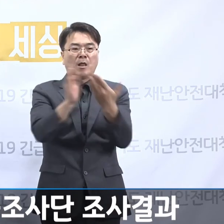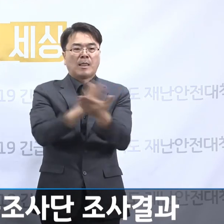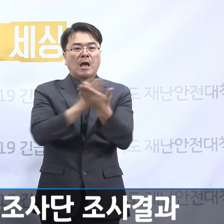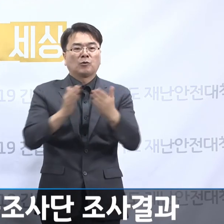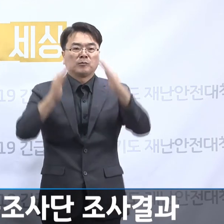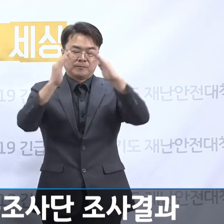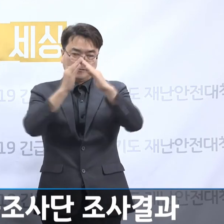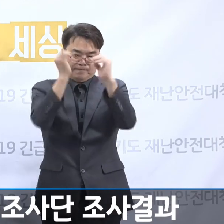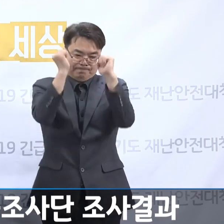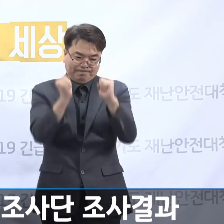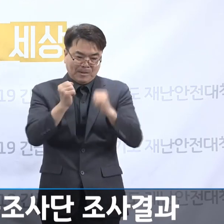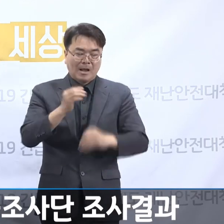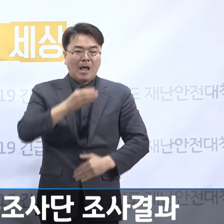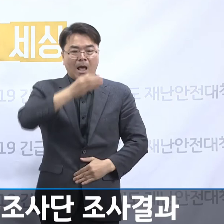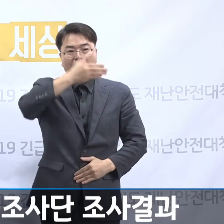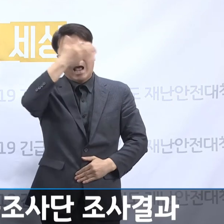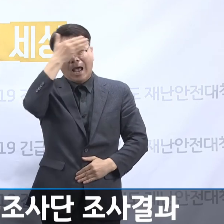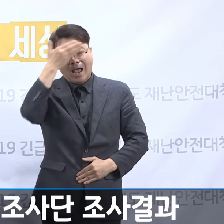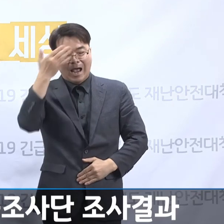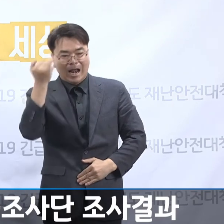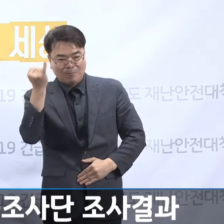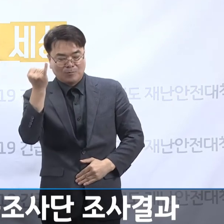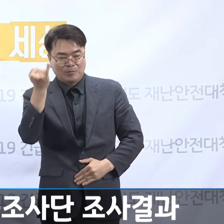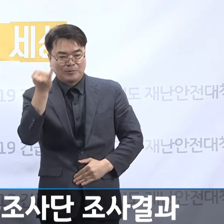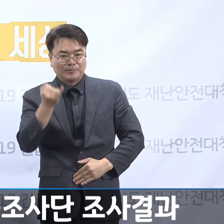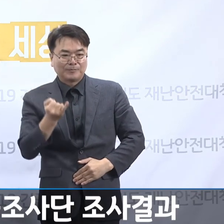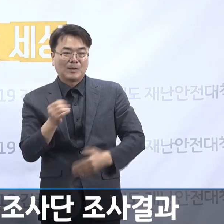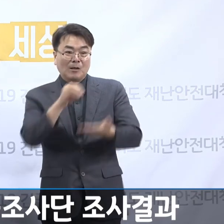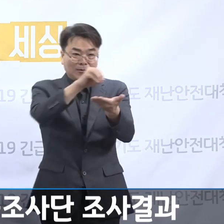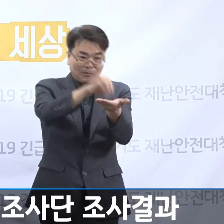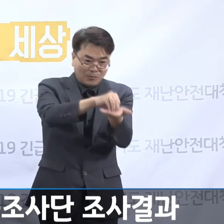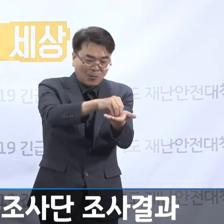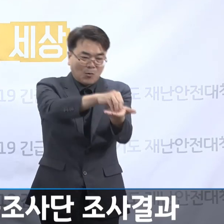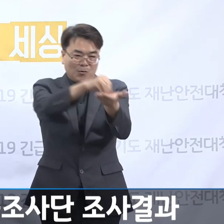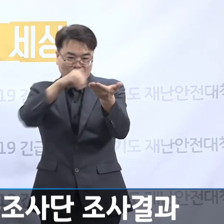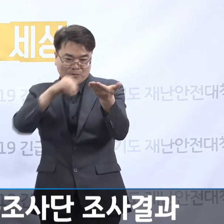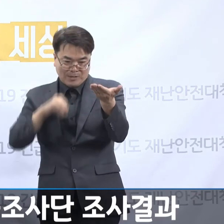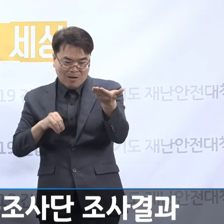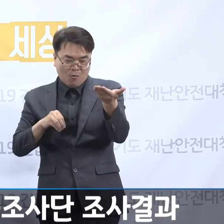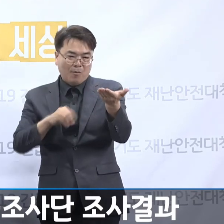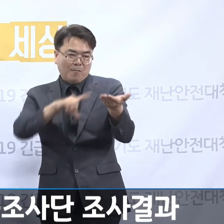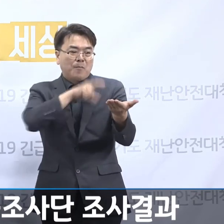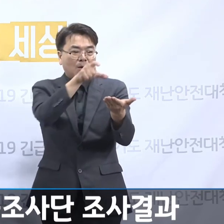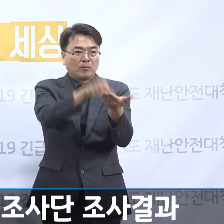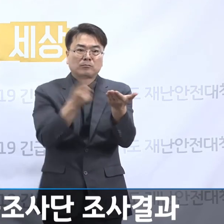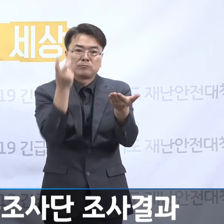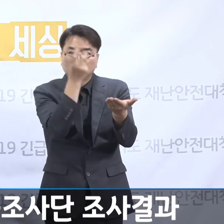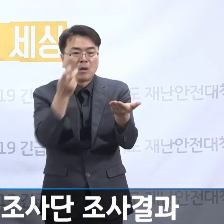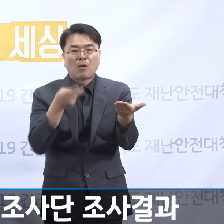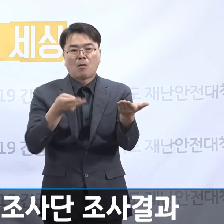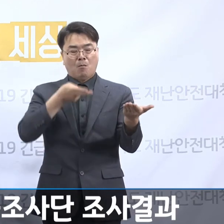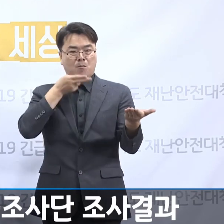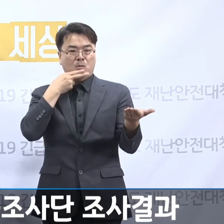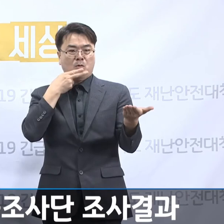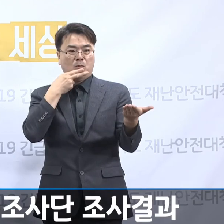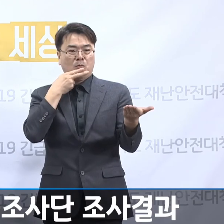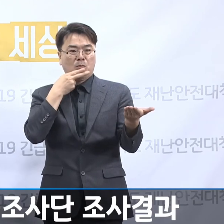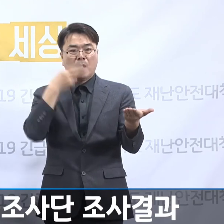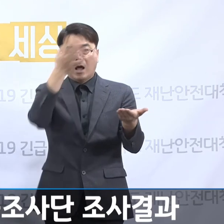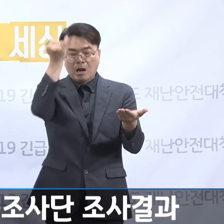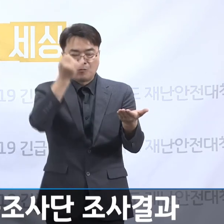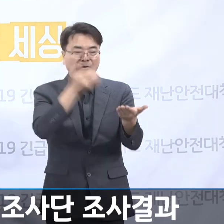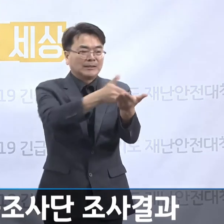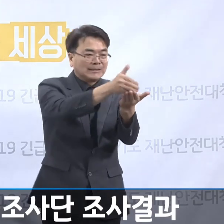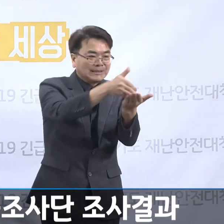기가하셨던 할머니들의 입퇴소 명단조차도 제대로 관리하지 않고 있고 할머니들의 그림과